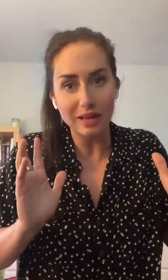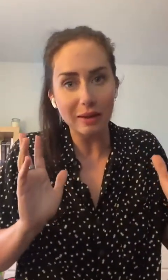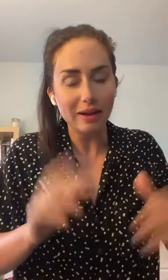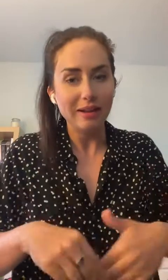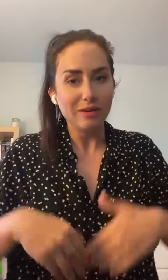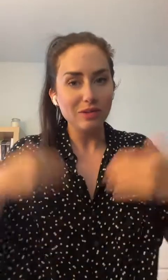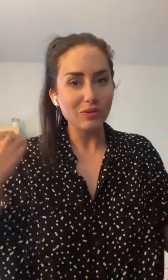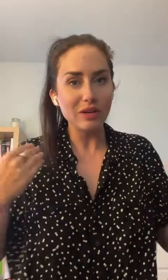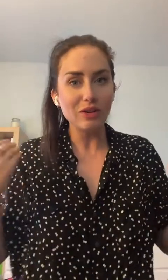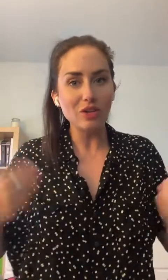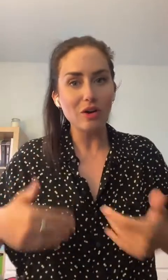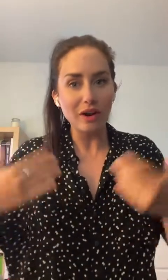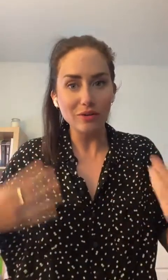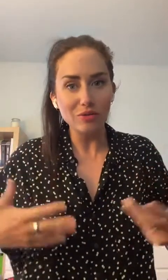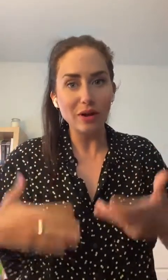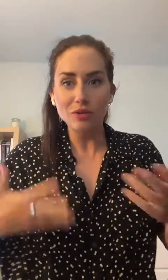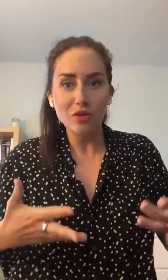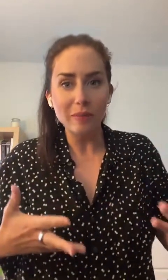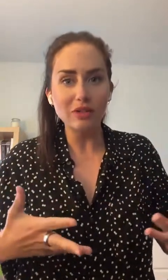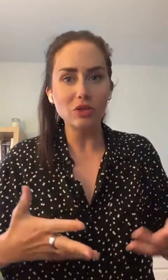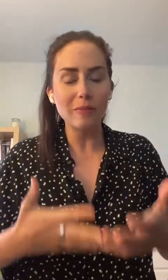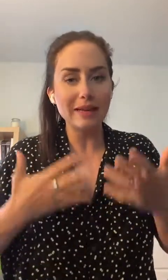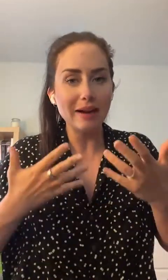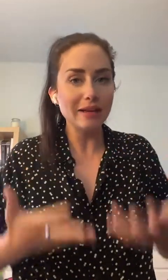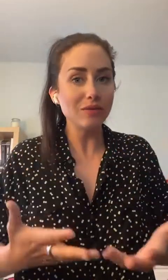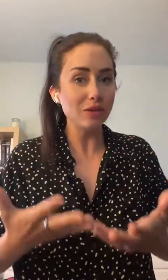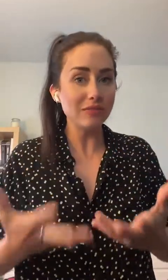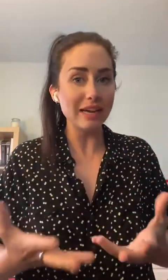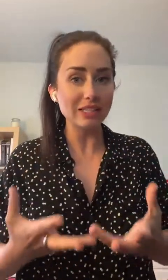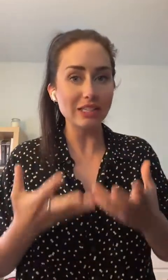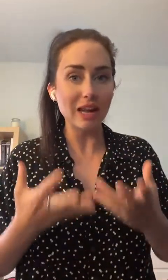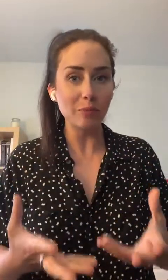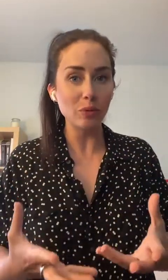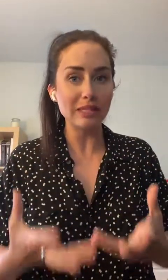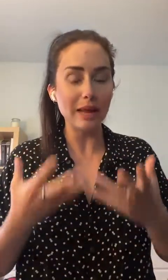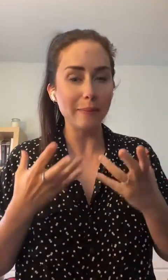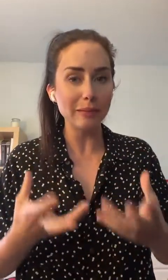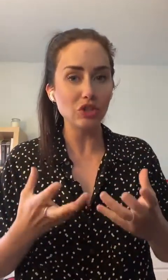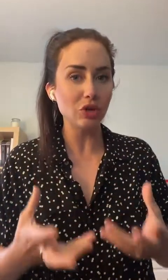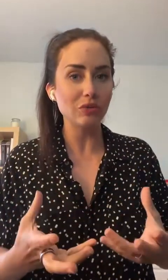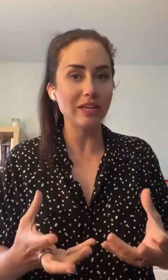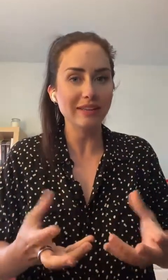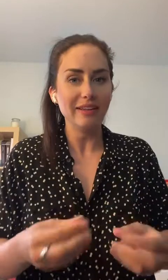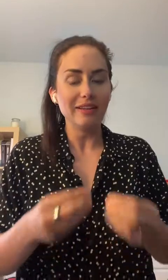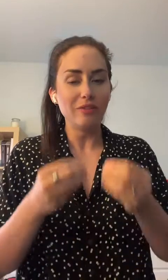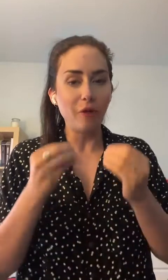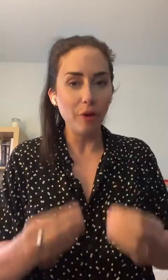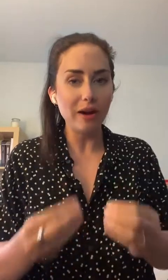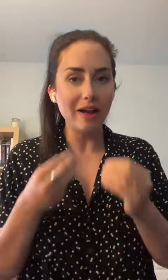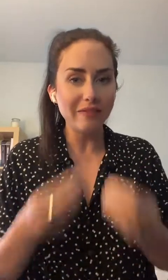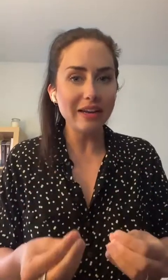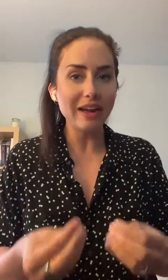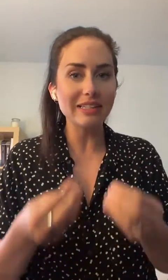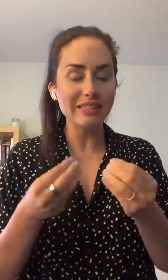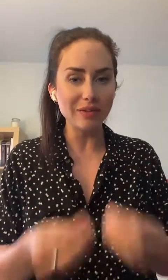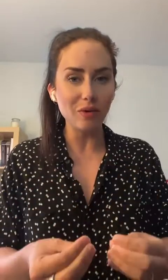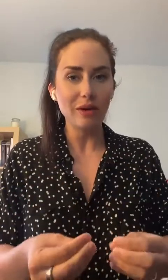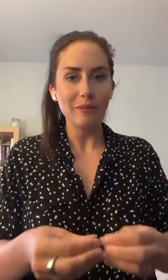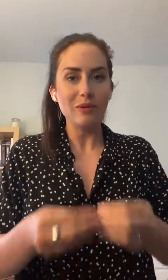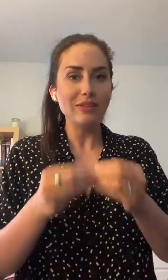potentiellement, vous nettoyez votre corps une fois, deux fois par jour, bien, quand elle est de votre visage, c'est de la peau, c'est la même chose. Il faut laver avec du savon. Puis, il